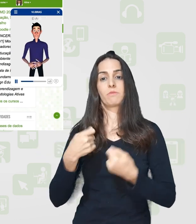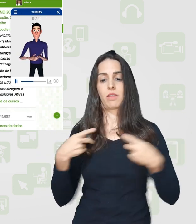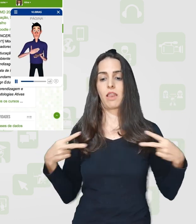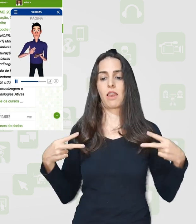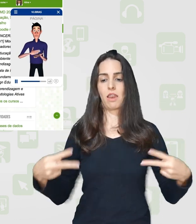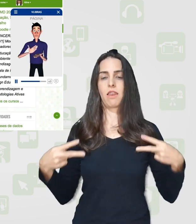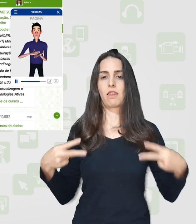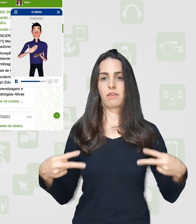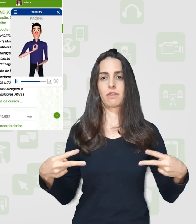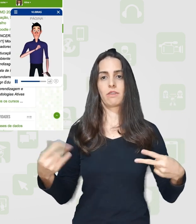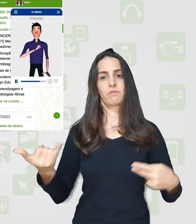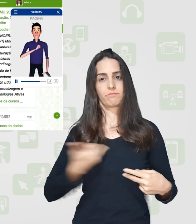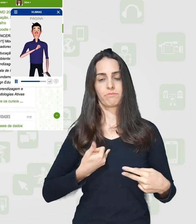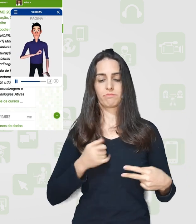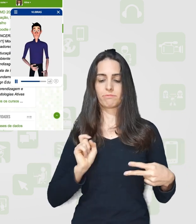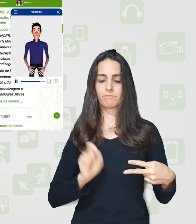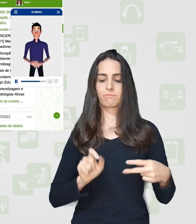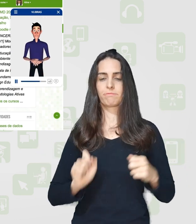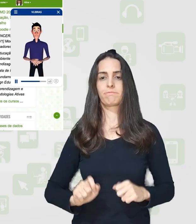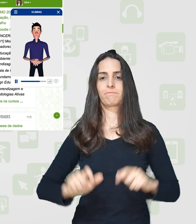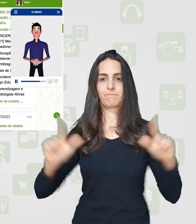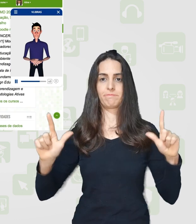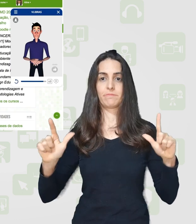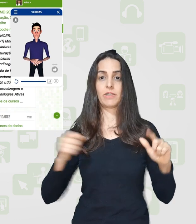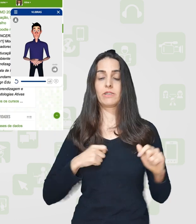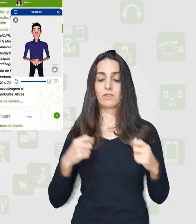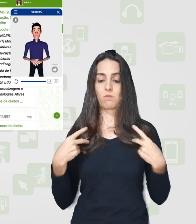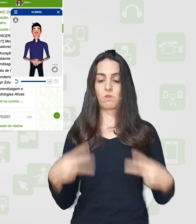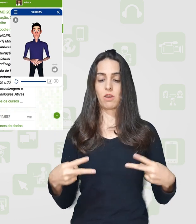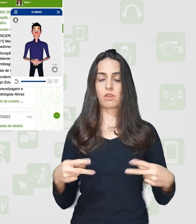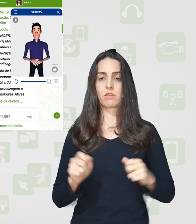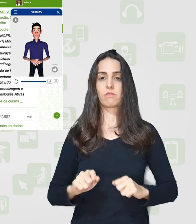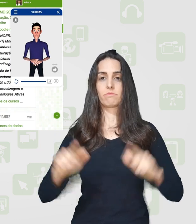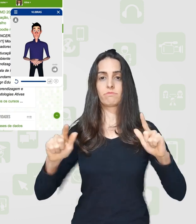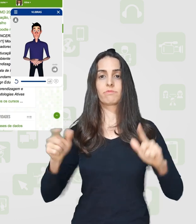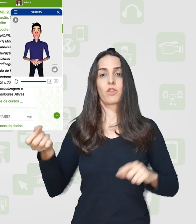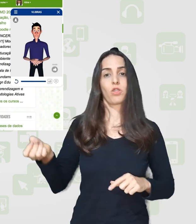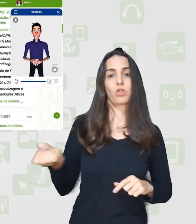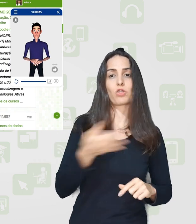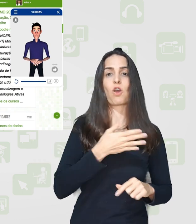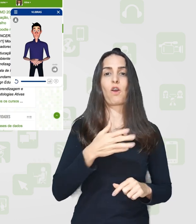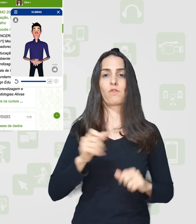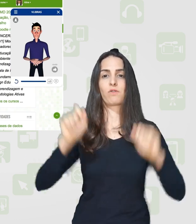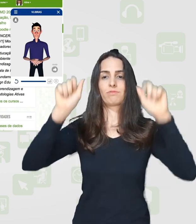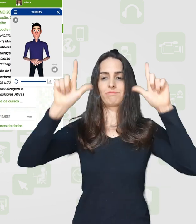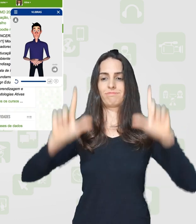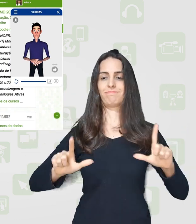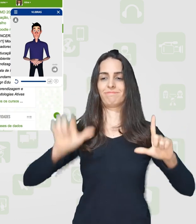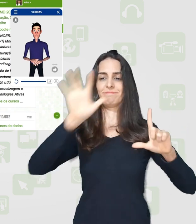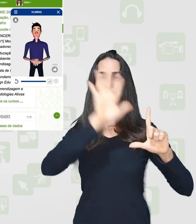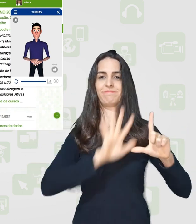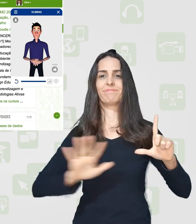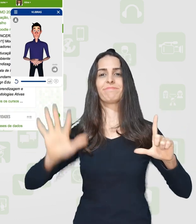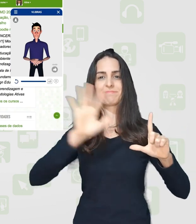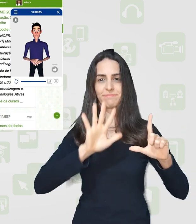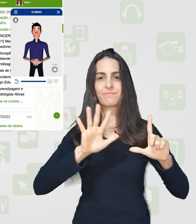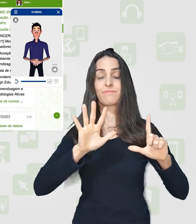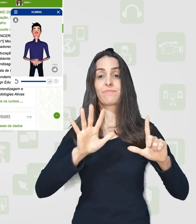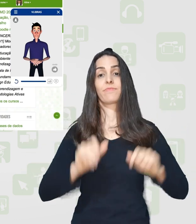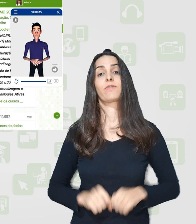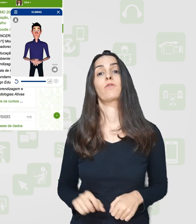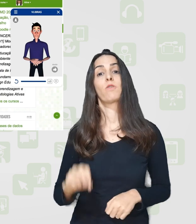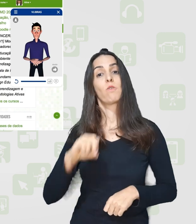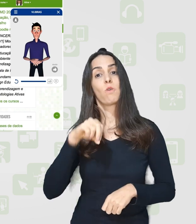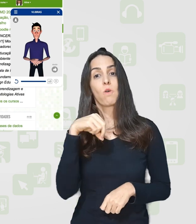ele já me avisa que eu preciso acessar o link. Aí eu tenho duas opções, eu acesso o link, ele vai me levar para uma nova guia,